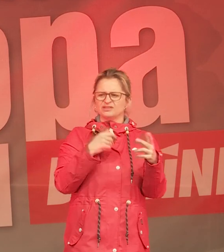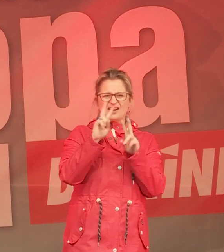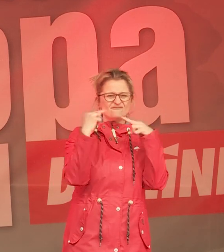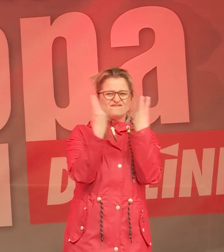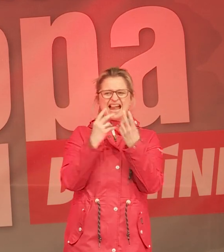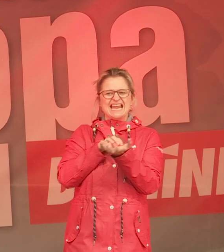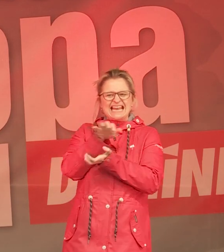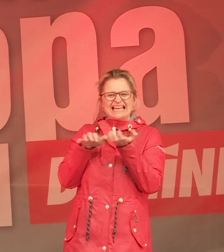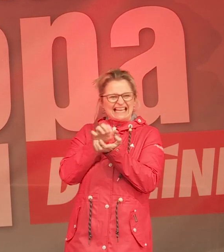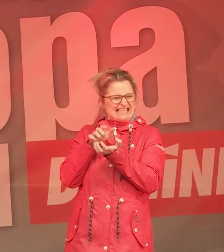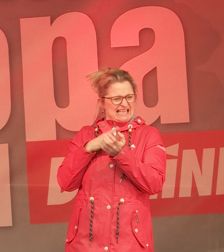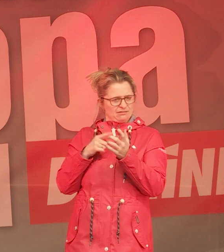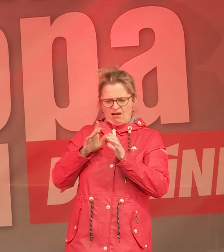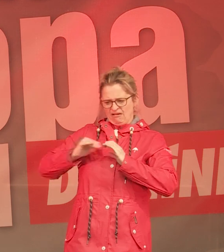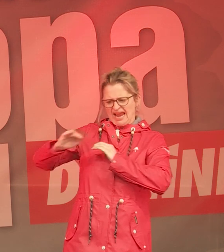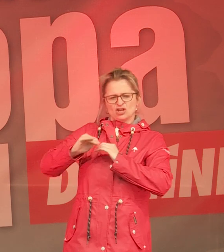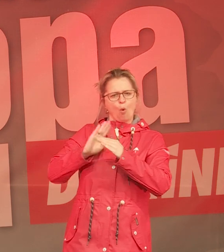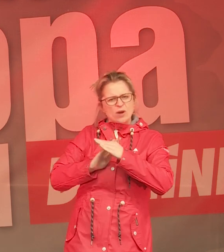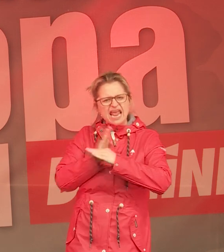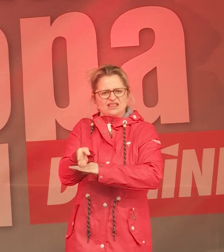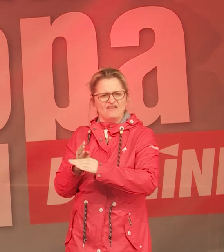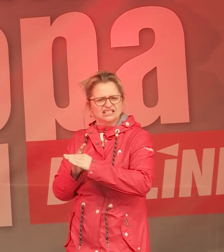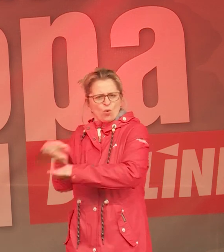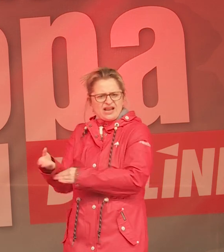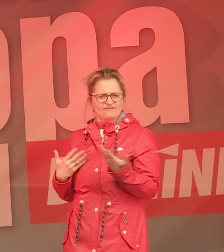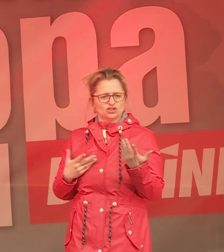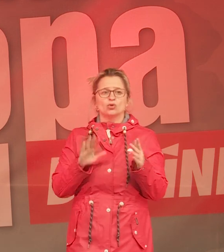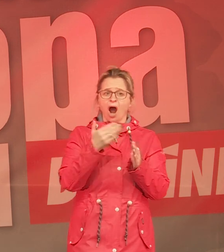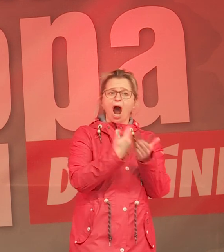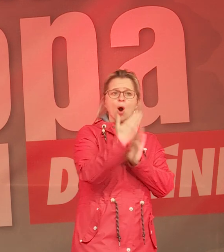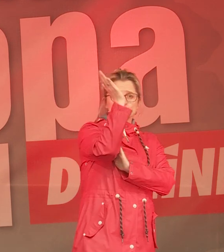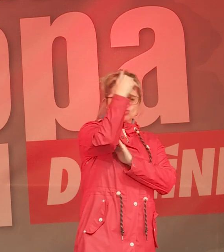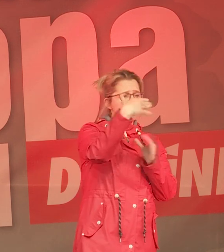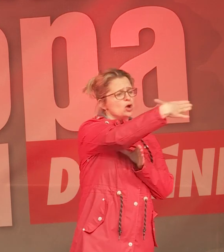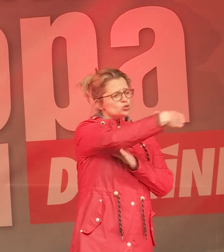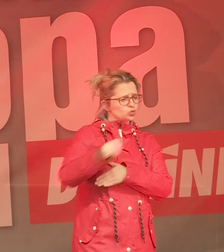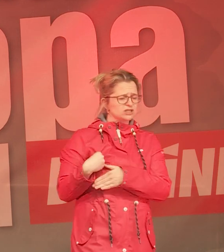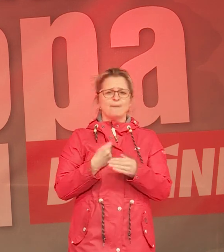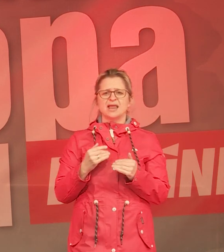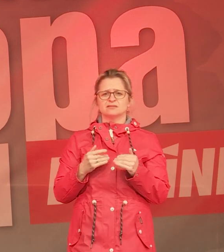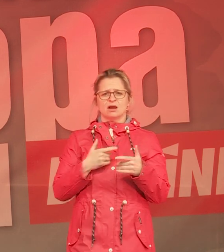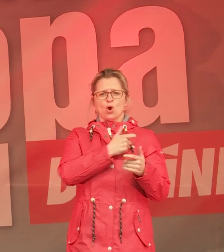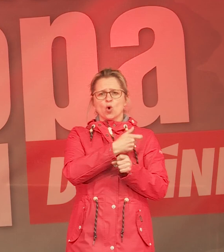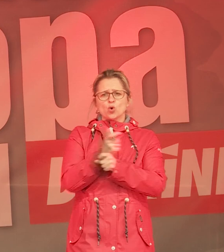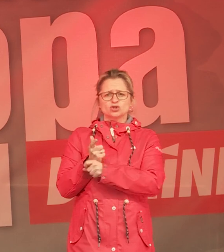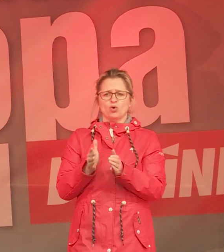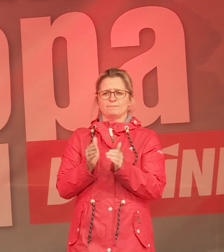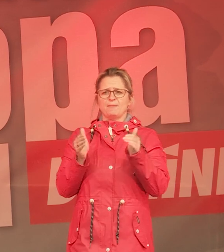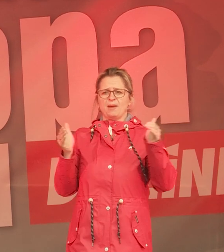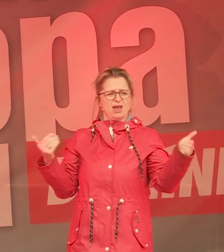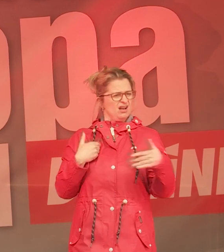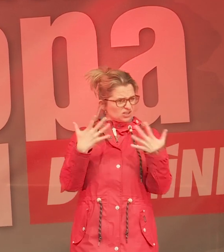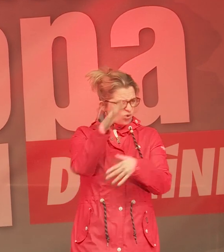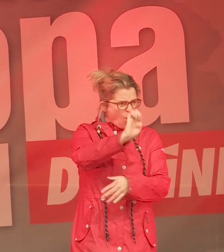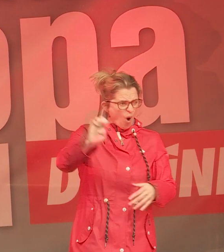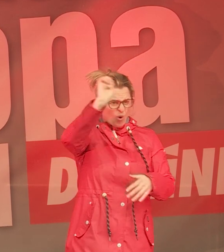selbst mit interveniert, dass gemeinsam mit Donald Trump Aufrüstung betreibt. Das ist eine völlige Fehlentwicklung dieses